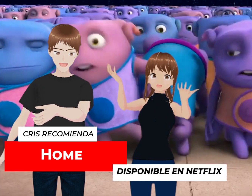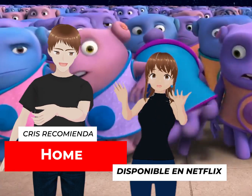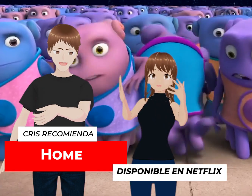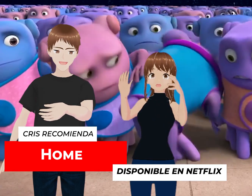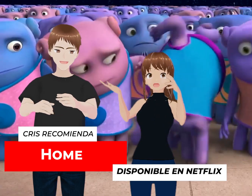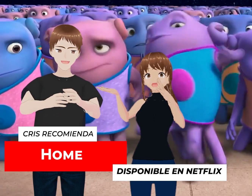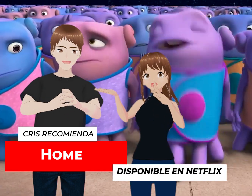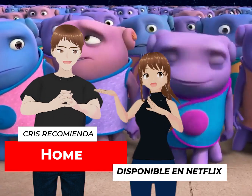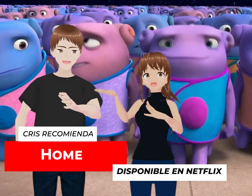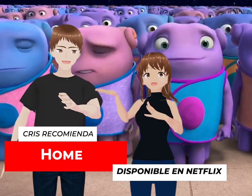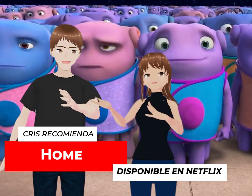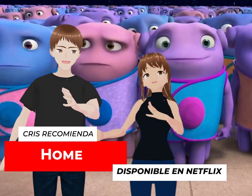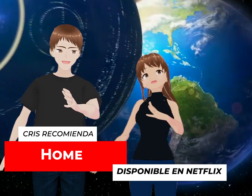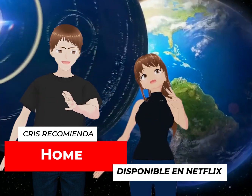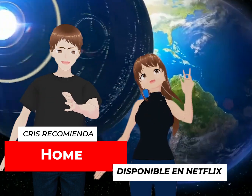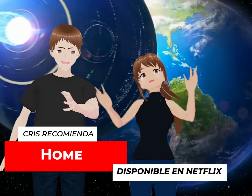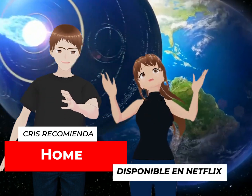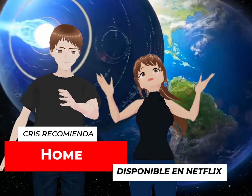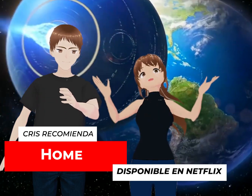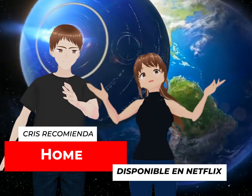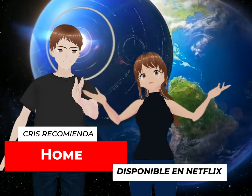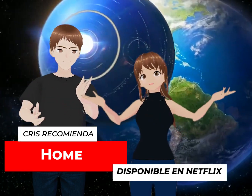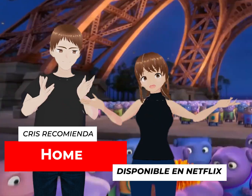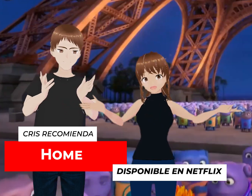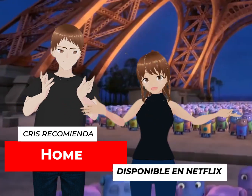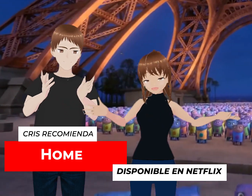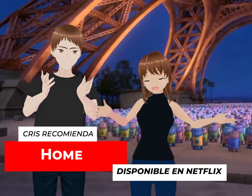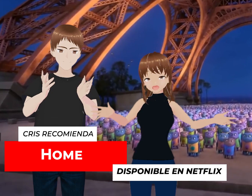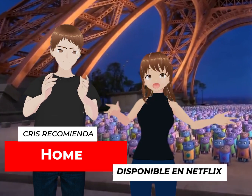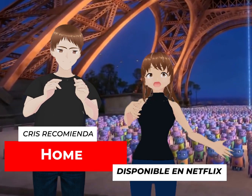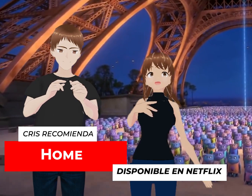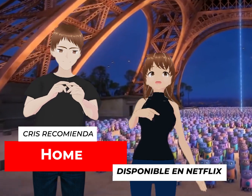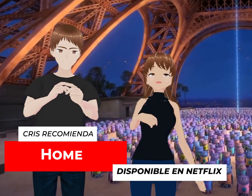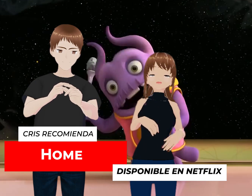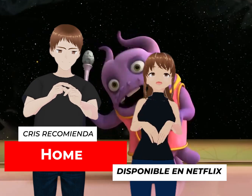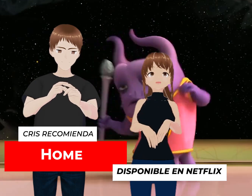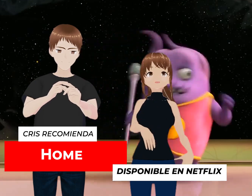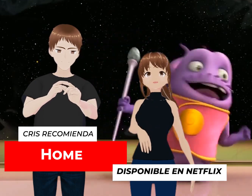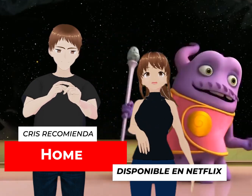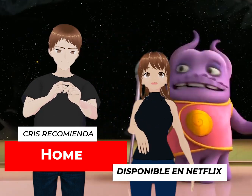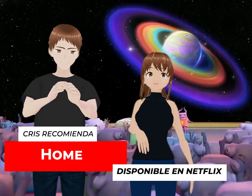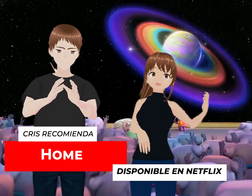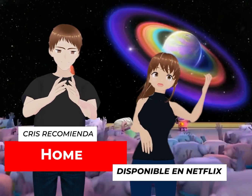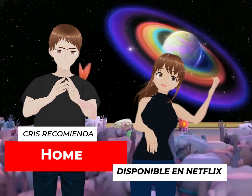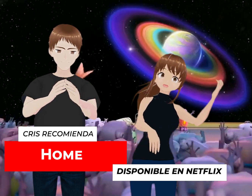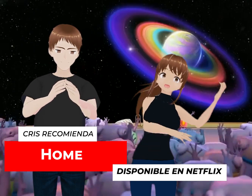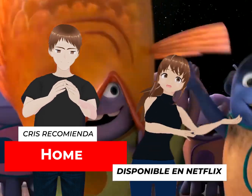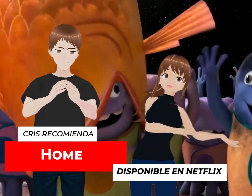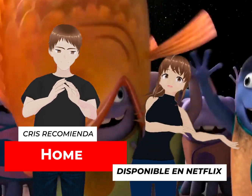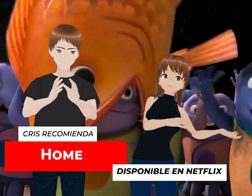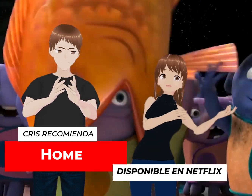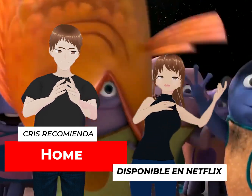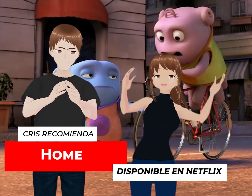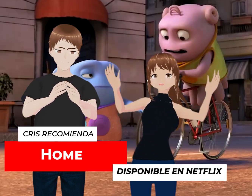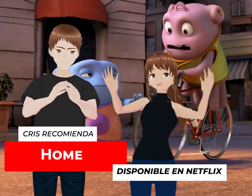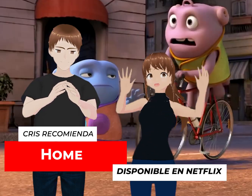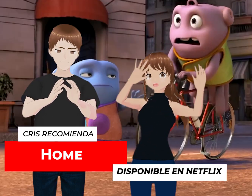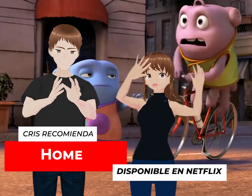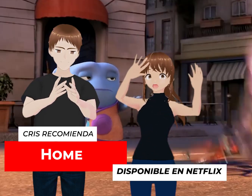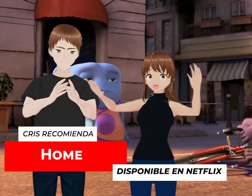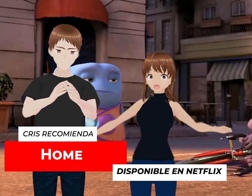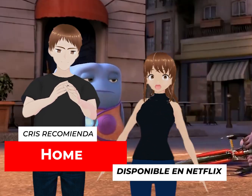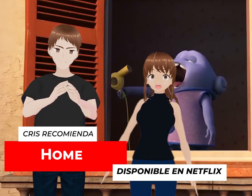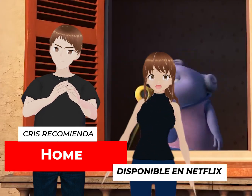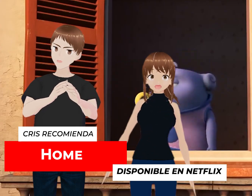huyendo de, pues, de la destrucción de sus planetas. Al parecer hay unos seres malos que los están persiguiendo